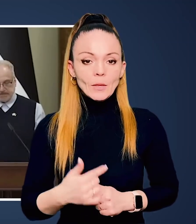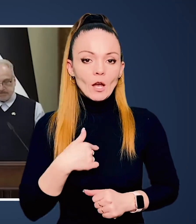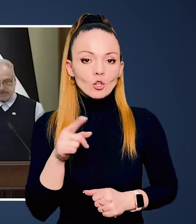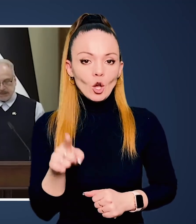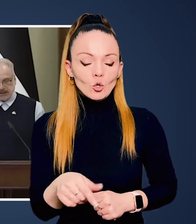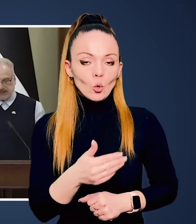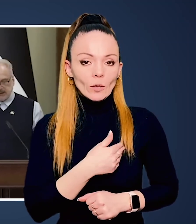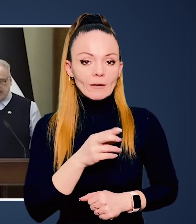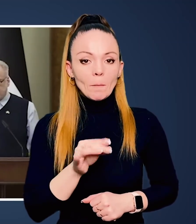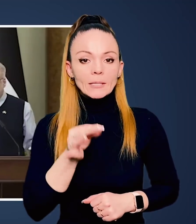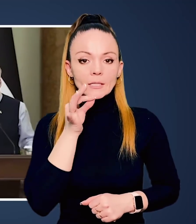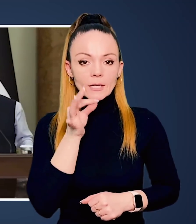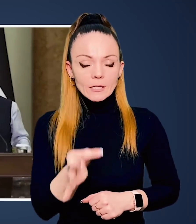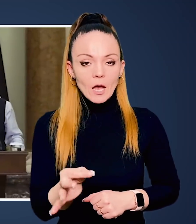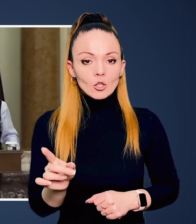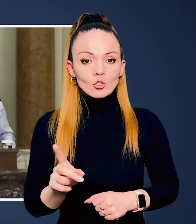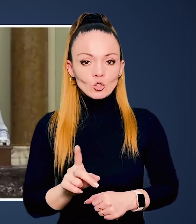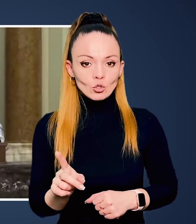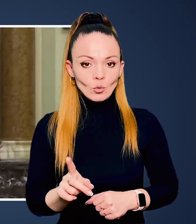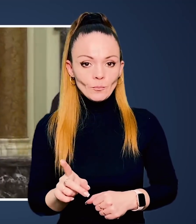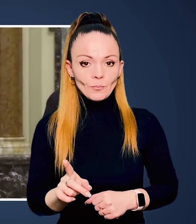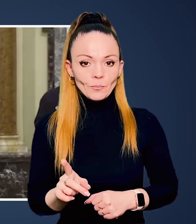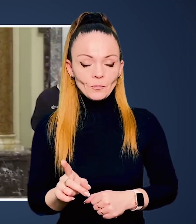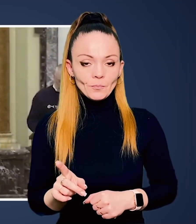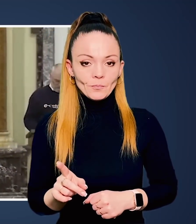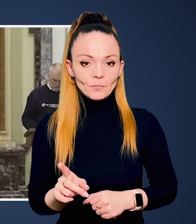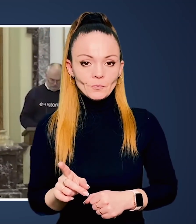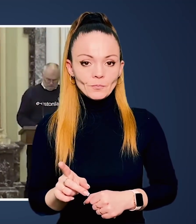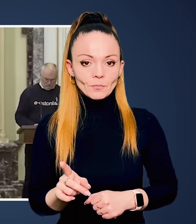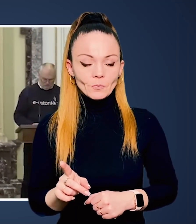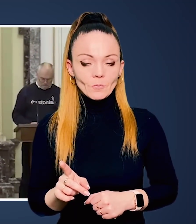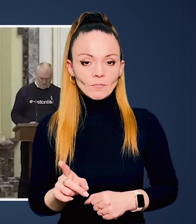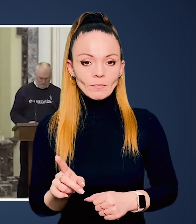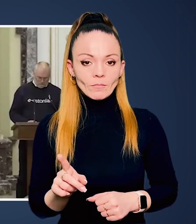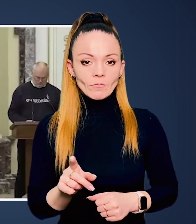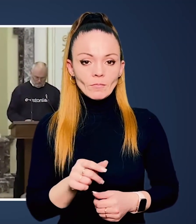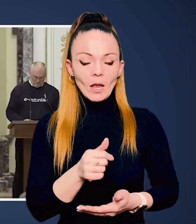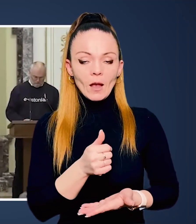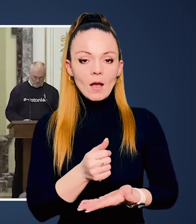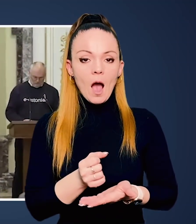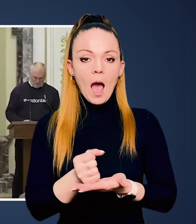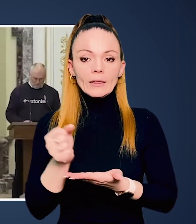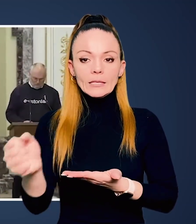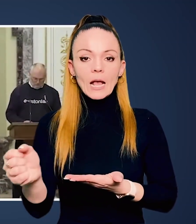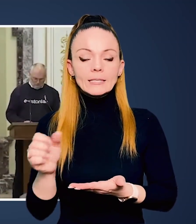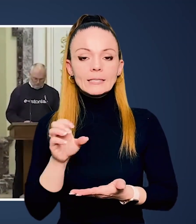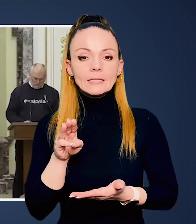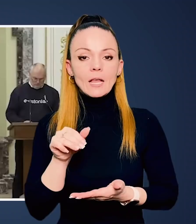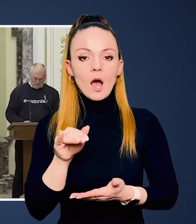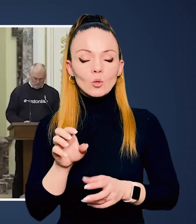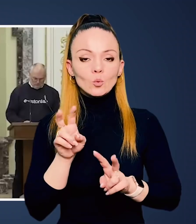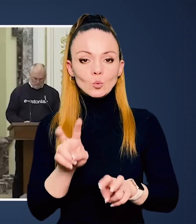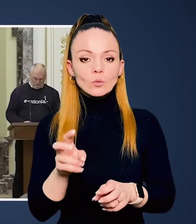зусиль. Я також хотів би сказати, що кандидатський статус для